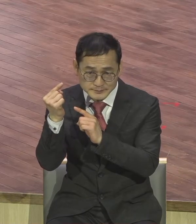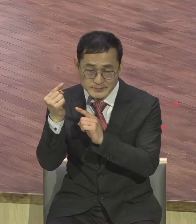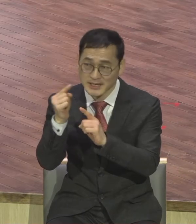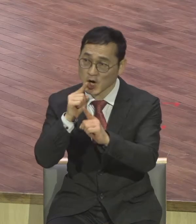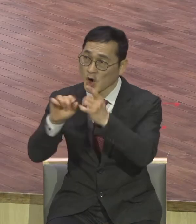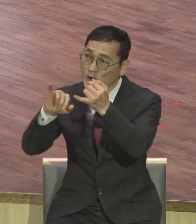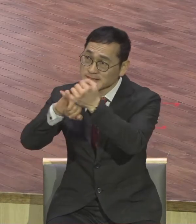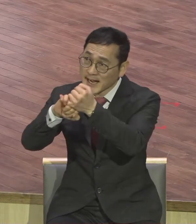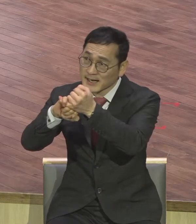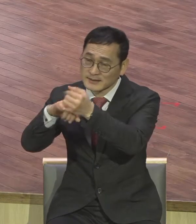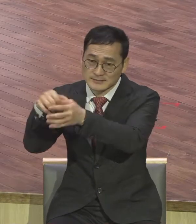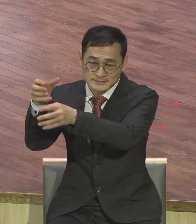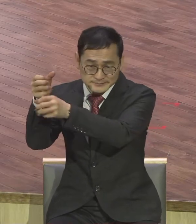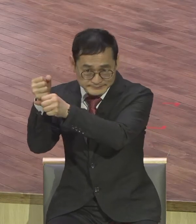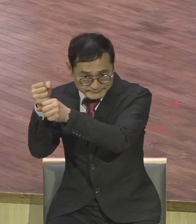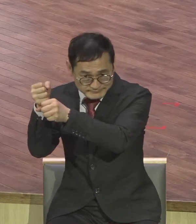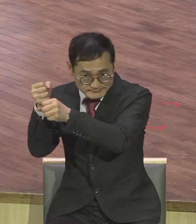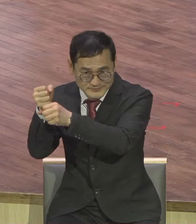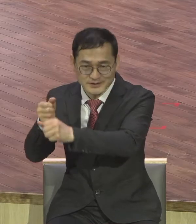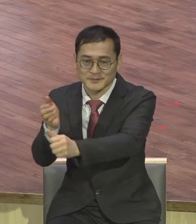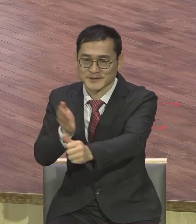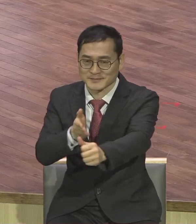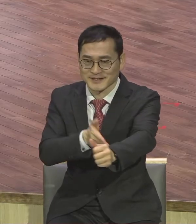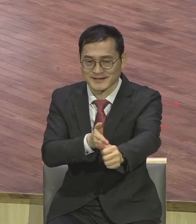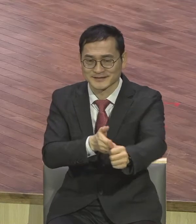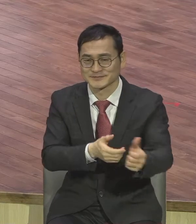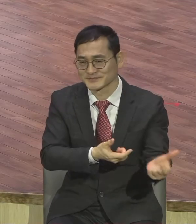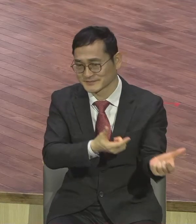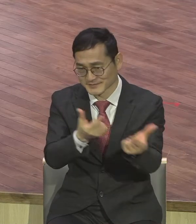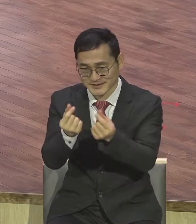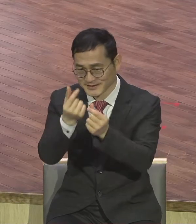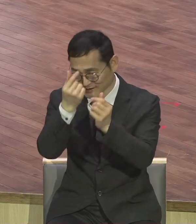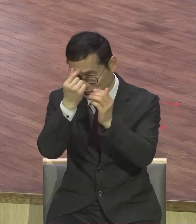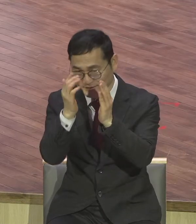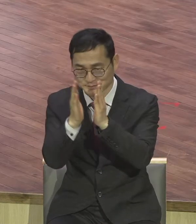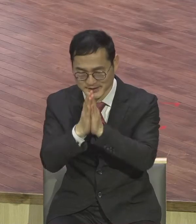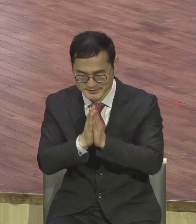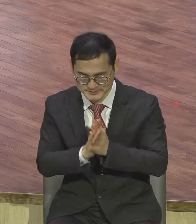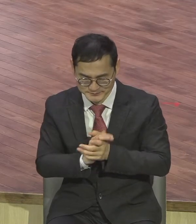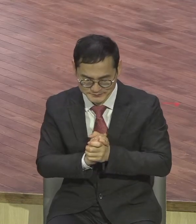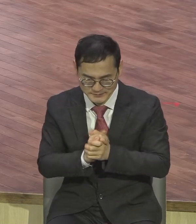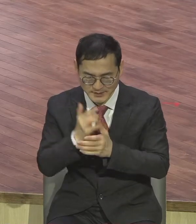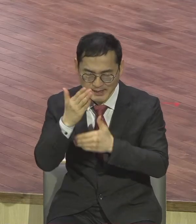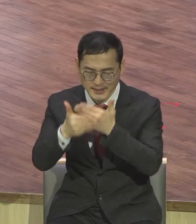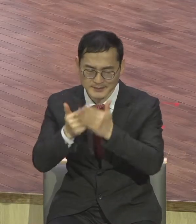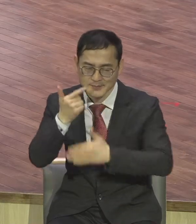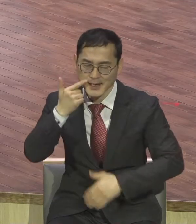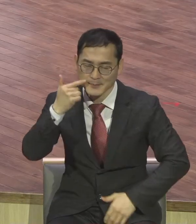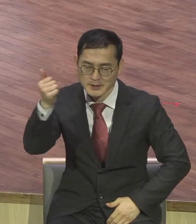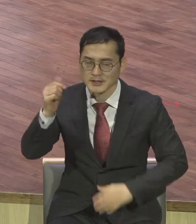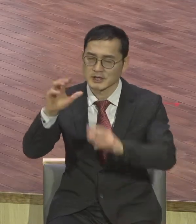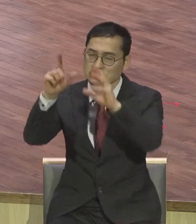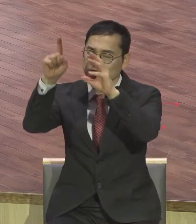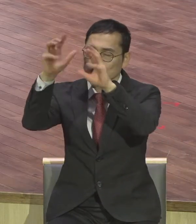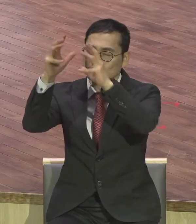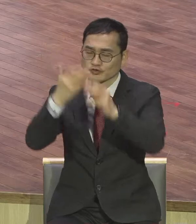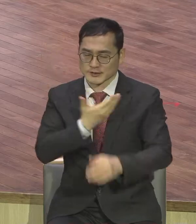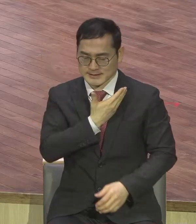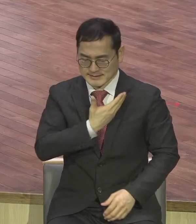수인받기를 주옵소서 축복합니다 기도합시다 아버지 하나님 천국 제자로서 말씀의 달인이요 현장의